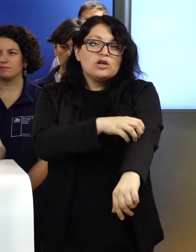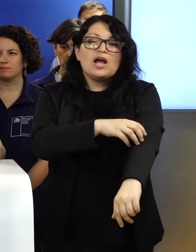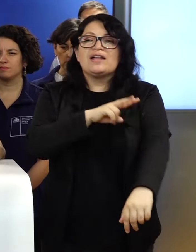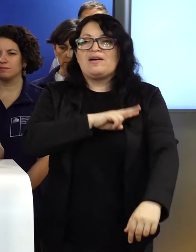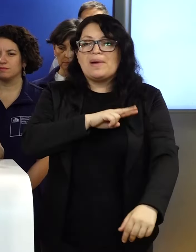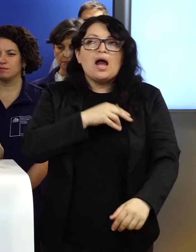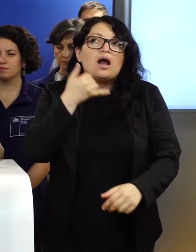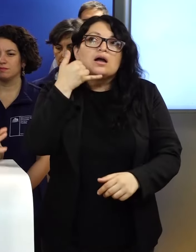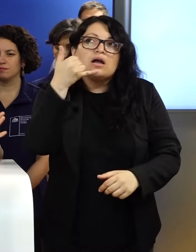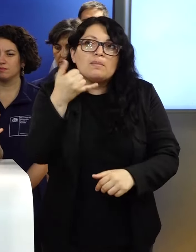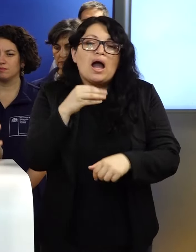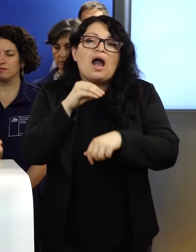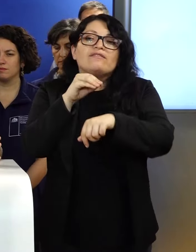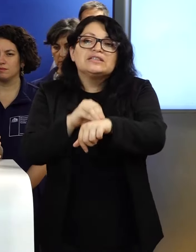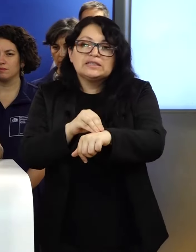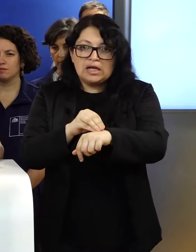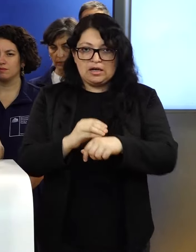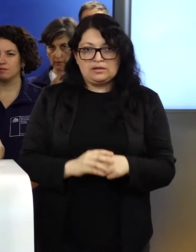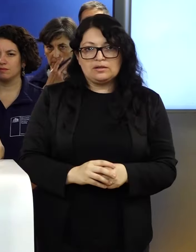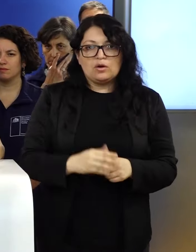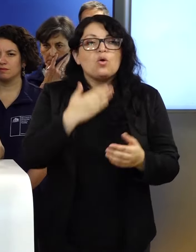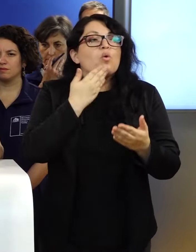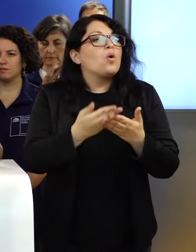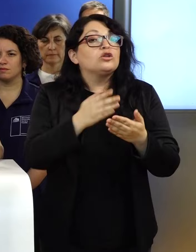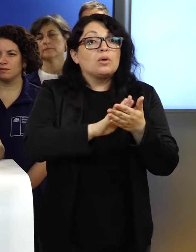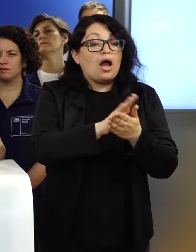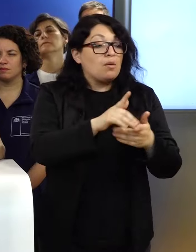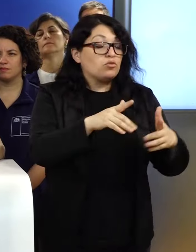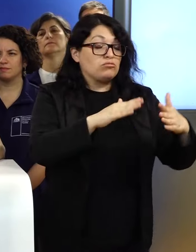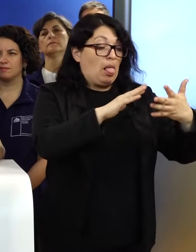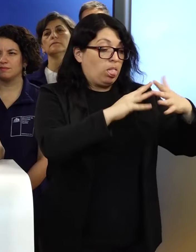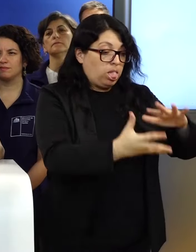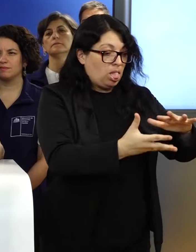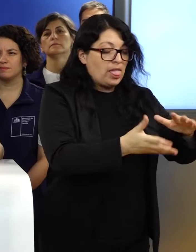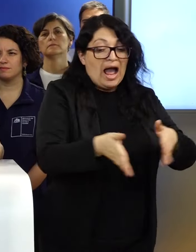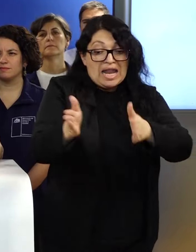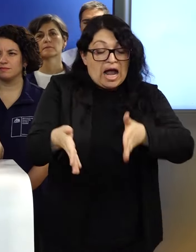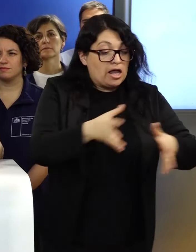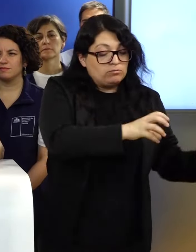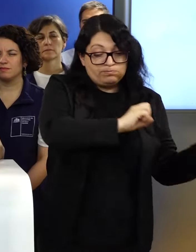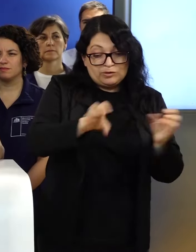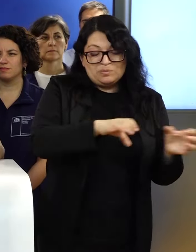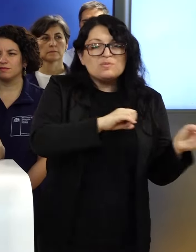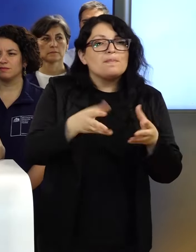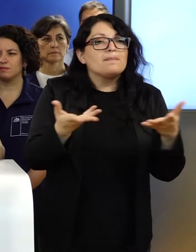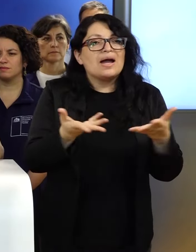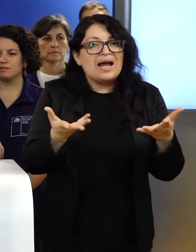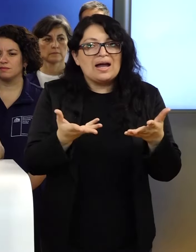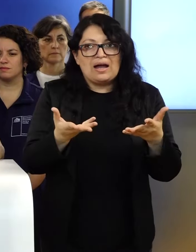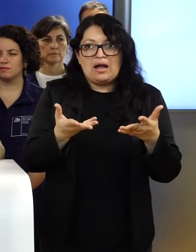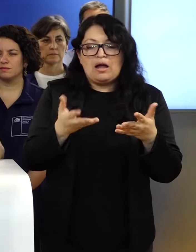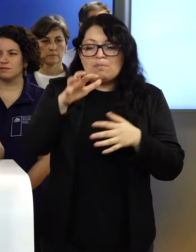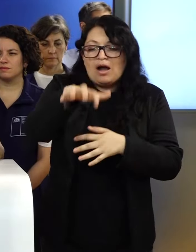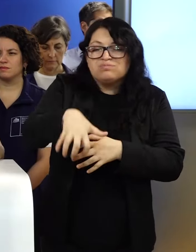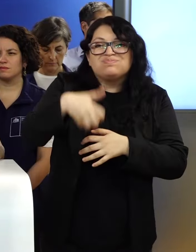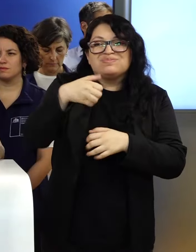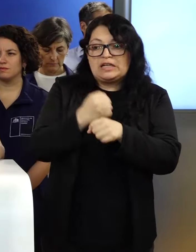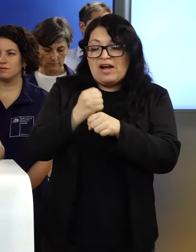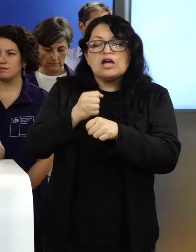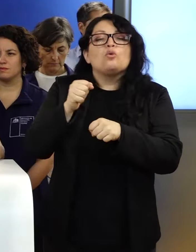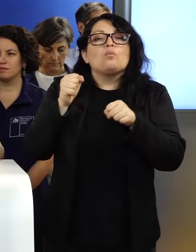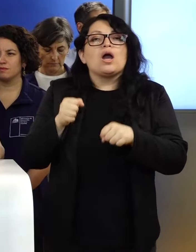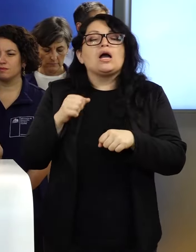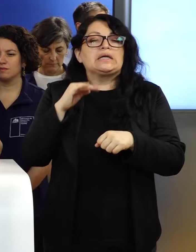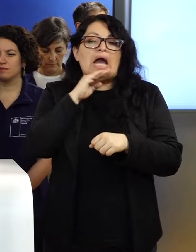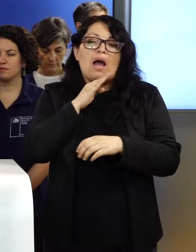Llamar, avisar cuando se van a desplazar escombros a la vía pública para que las maquinarias que están previstas para esto los retiren muy